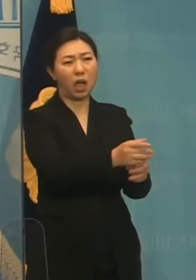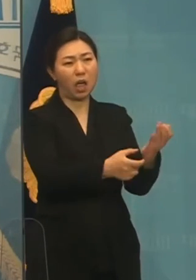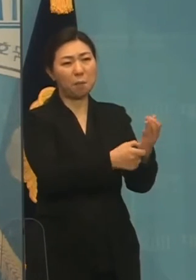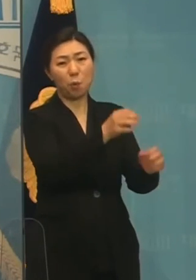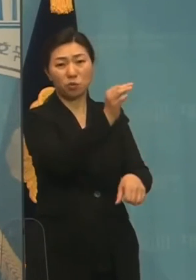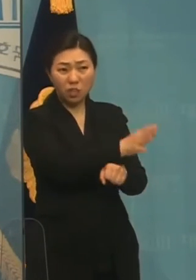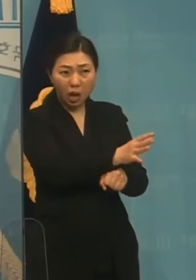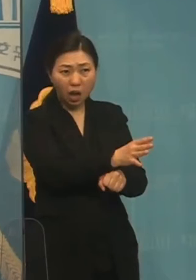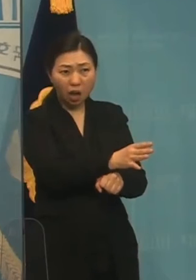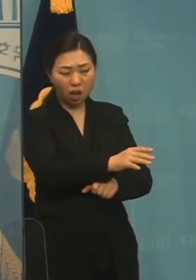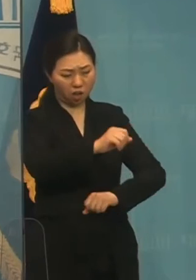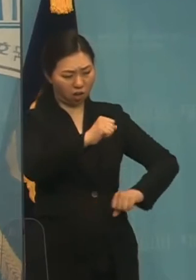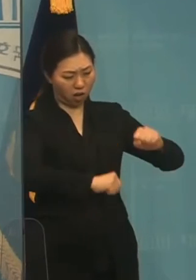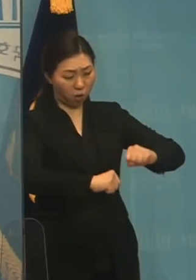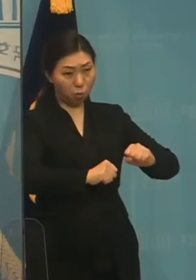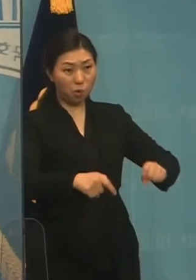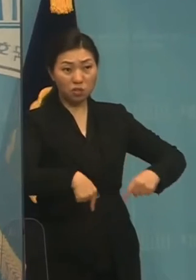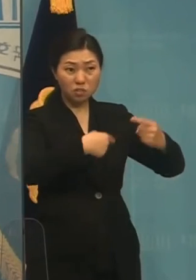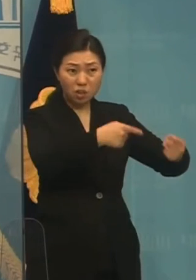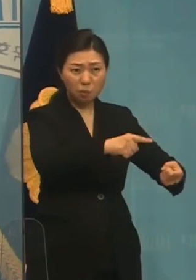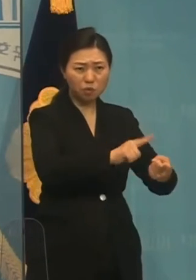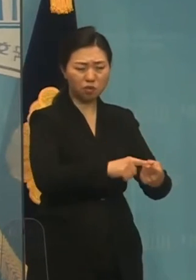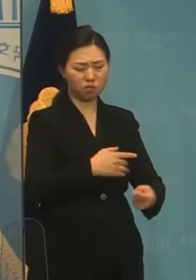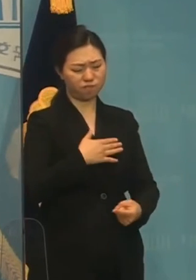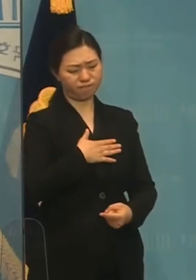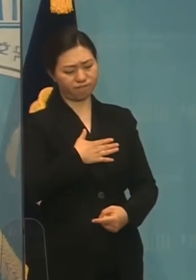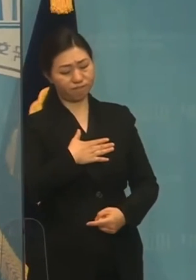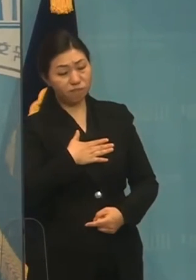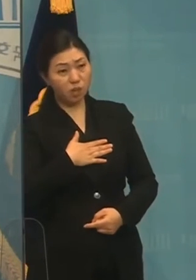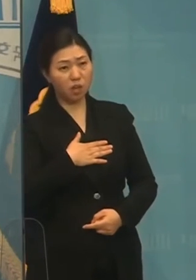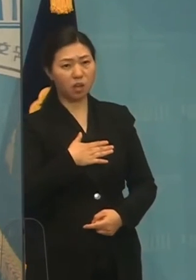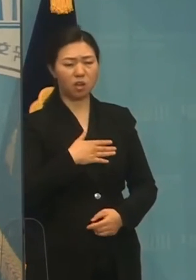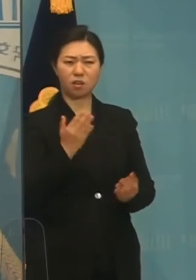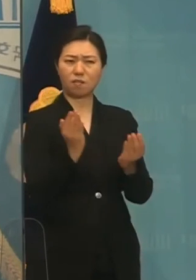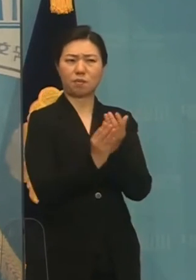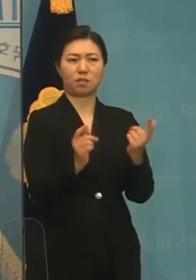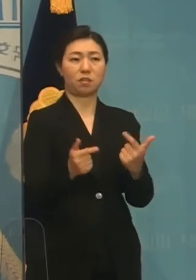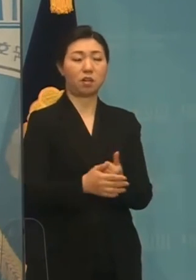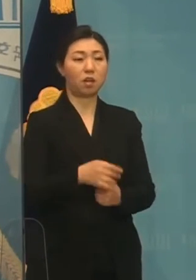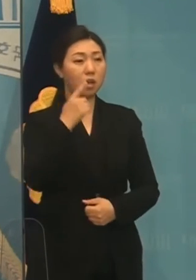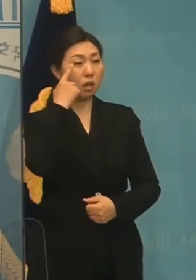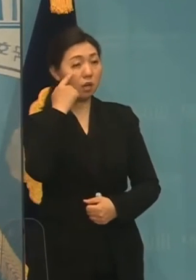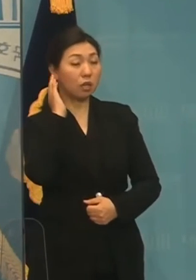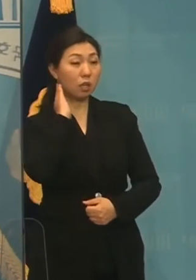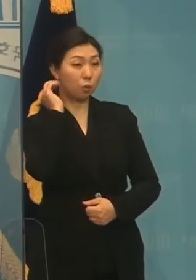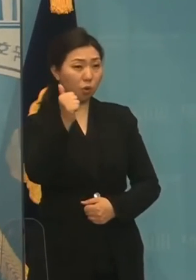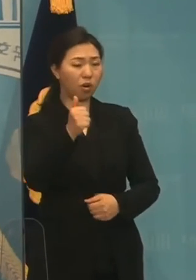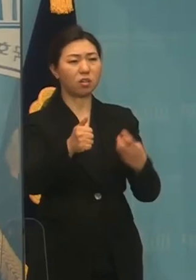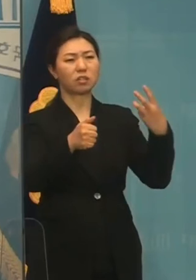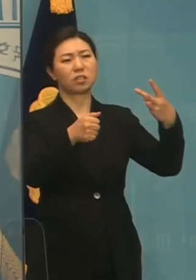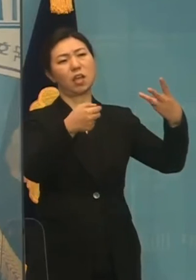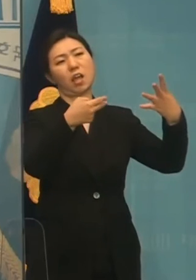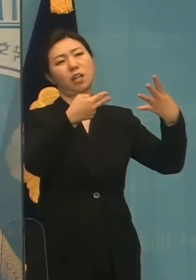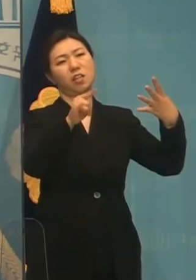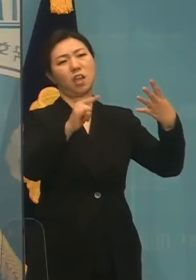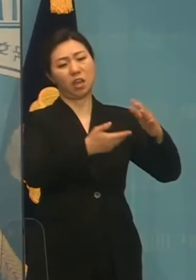부적절한 초심입니다. 유감입니다. 임영국 정부의 4대강보다 더하면